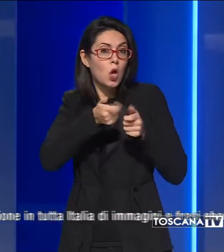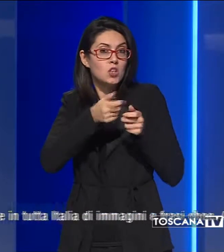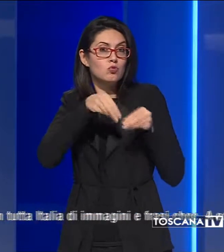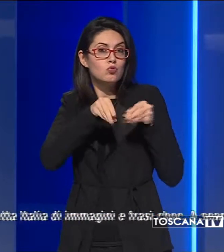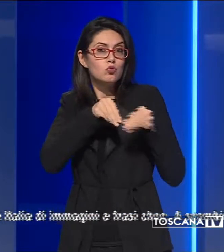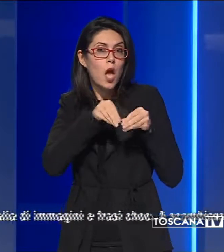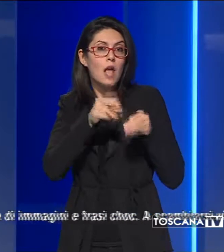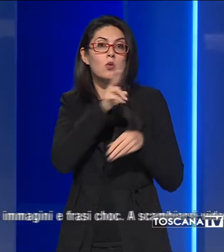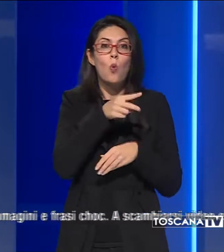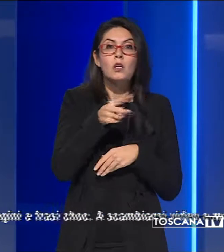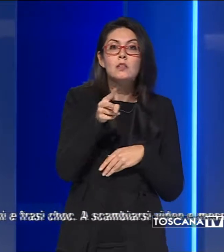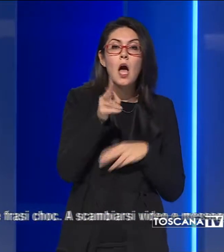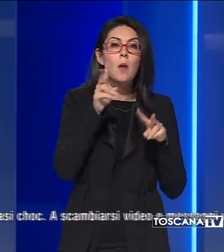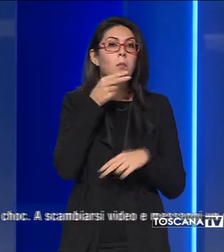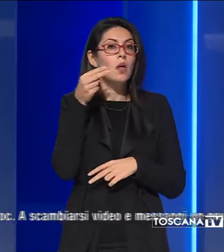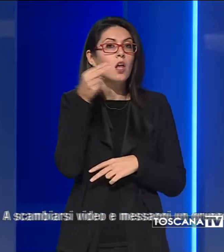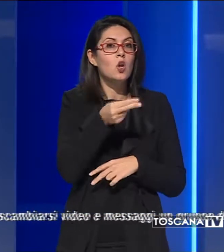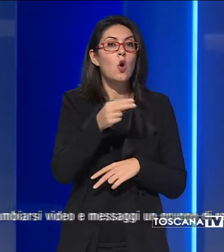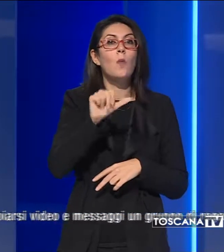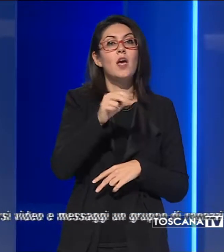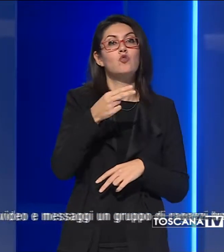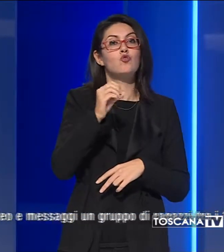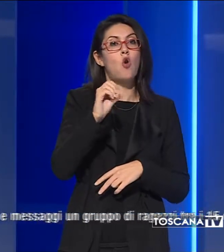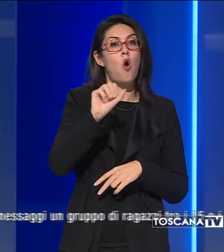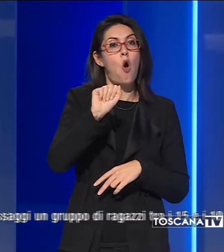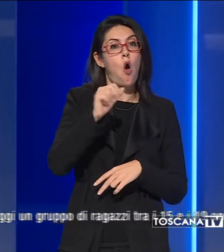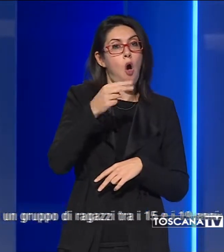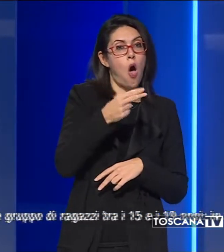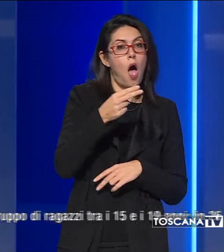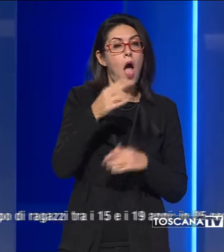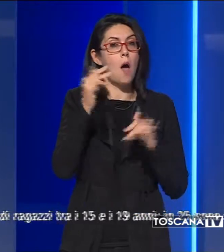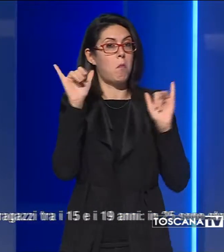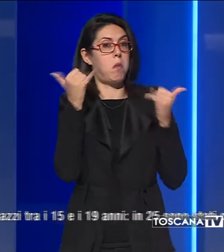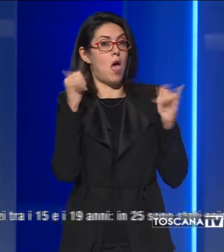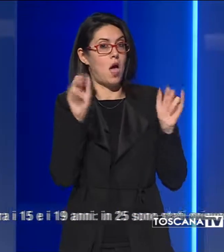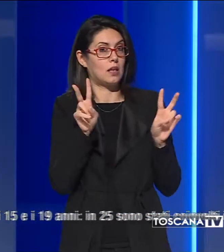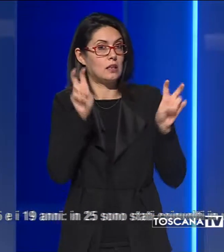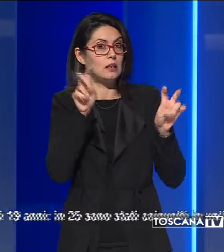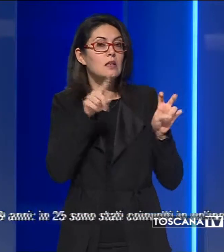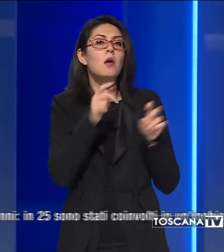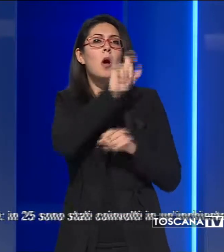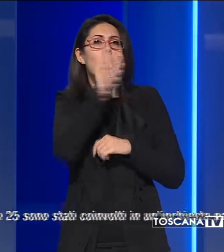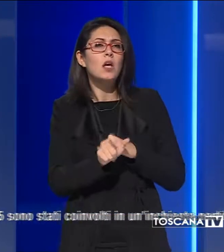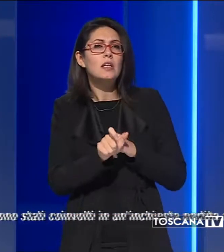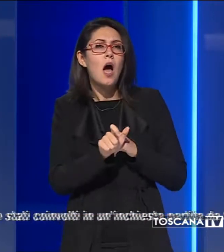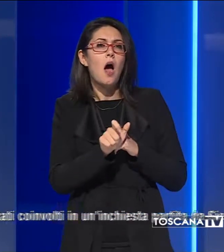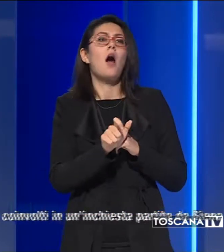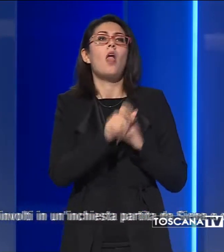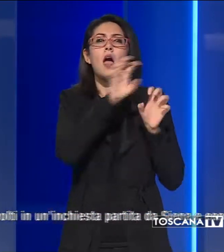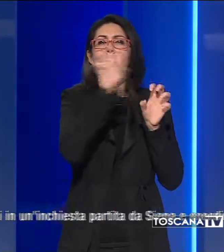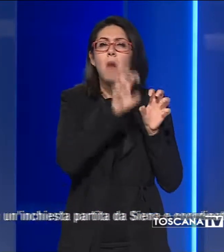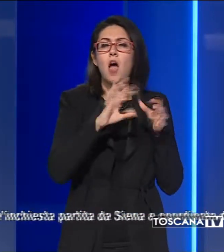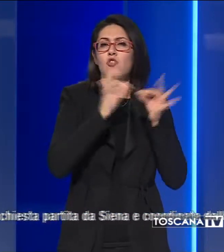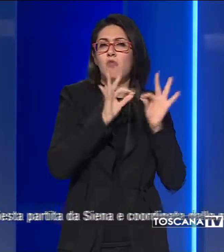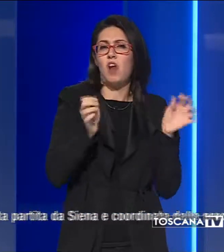battezzata The Shoah Party, con la diffusione in tutta Italia di immagini e frasi davvero